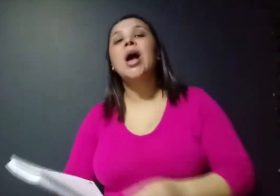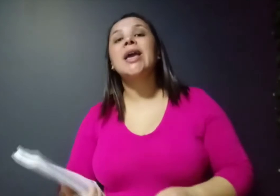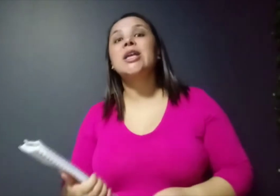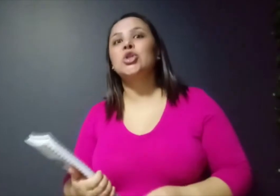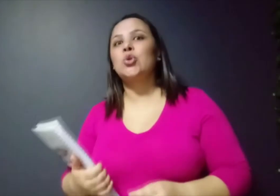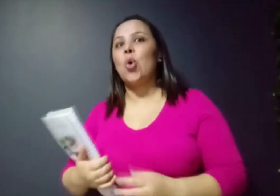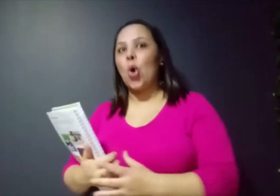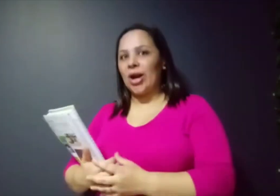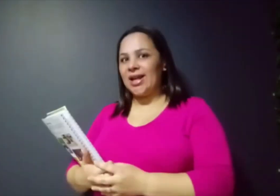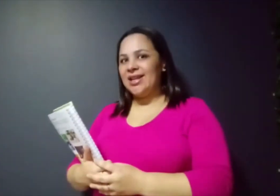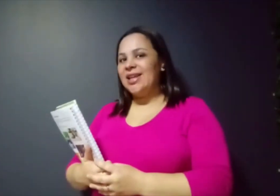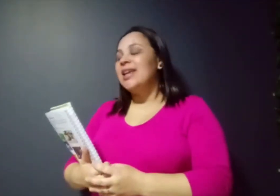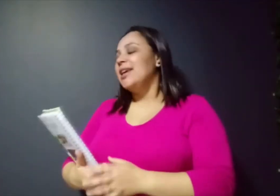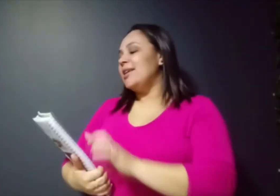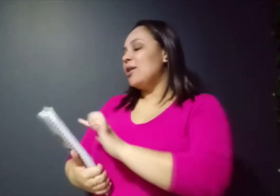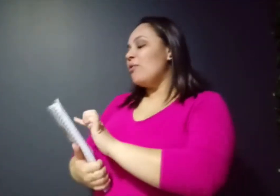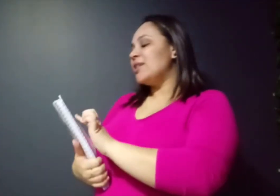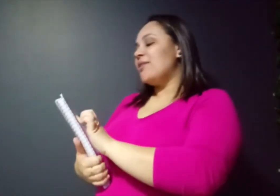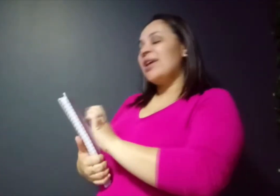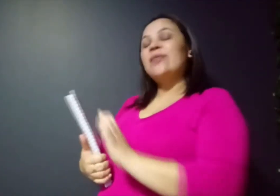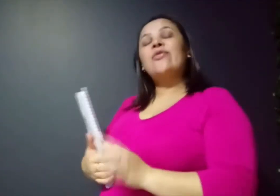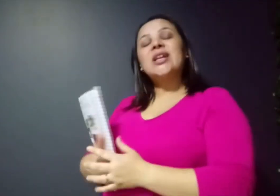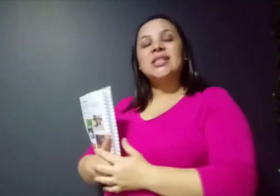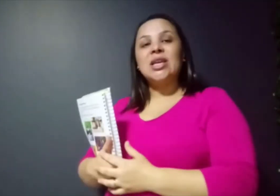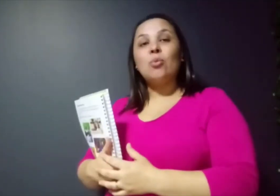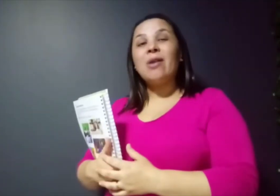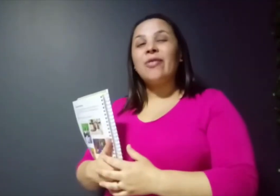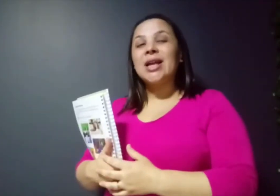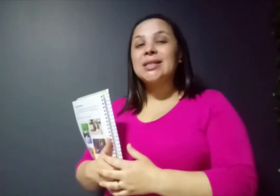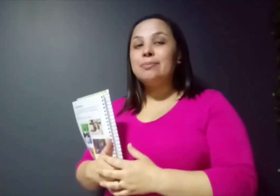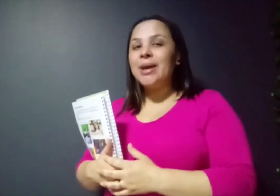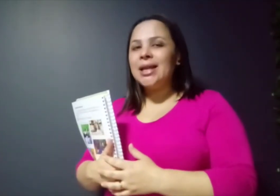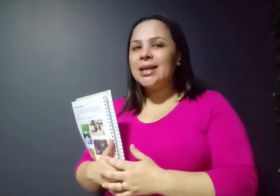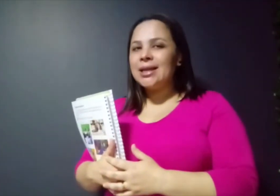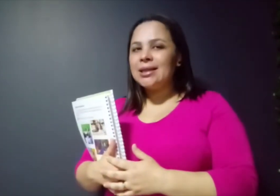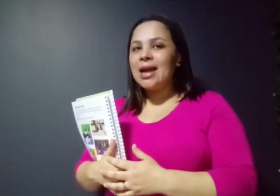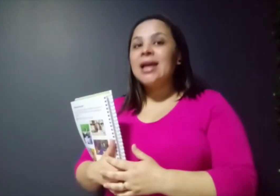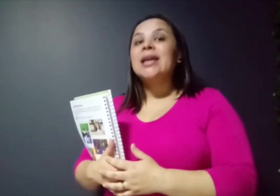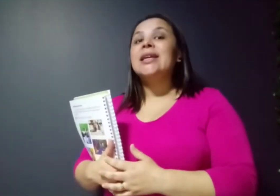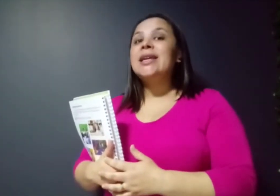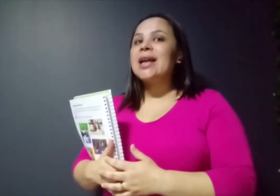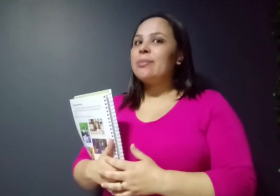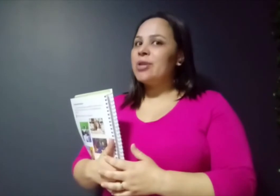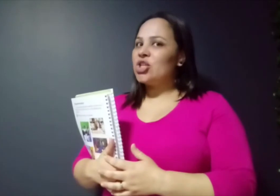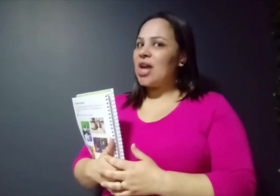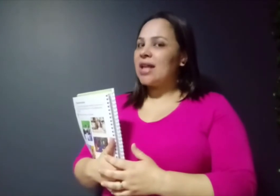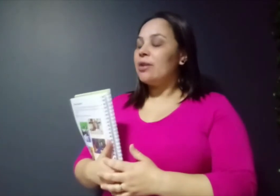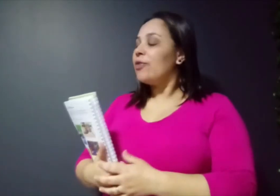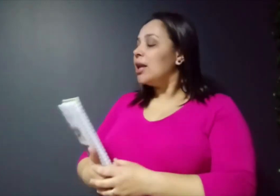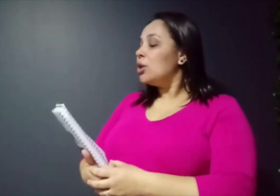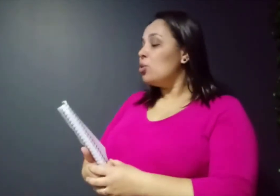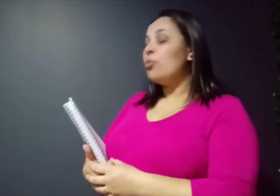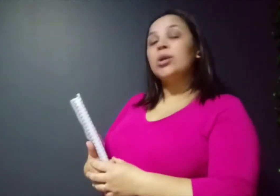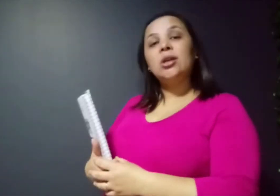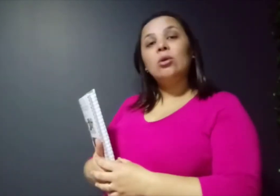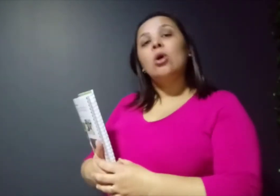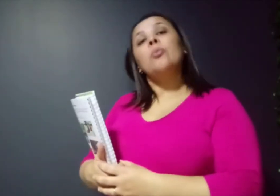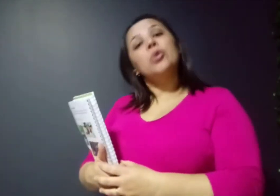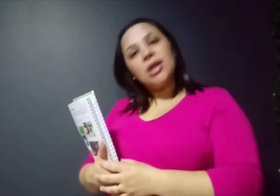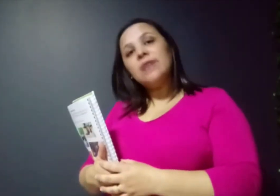escola? Então, você vai fazer uma frase bem linda e caprichada, falando um pouquinho. Por que que